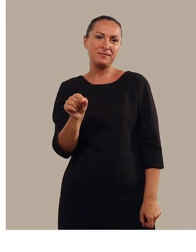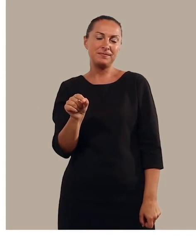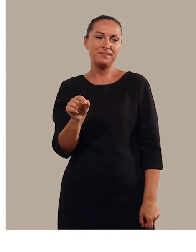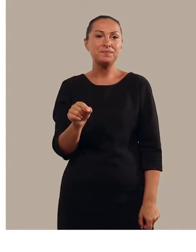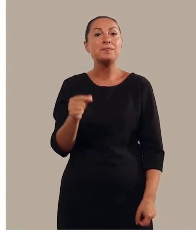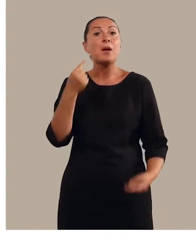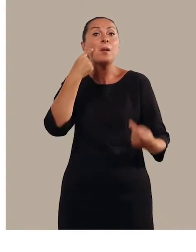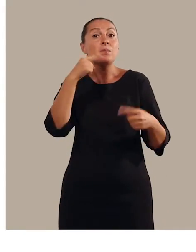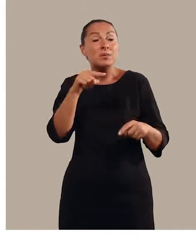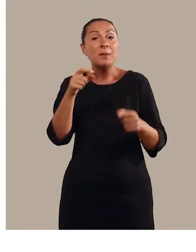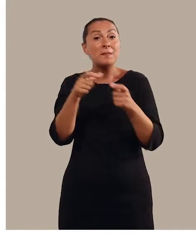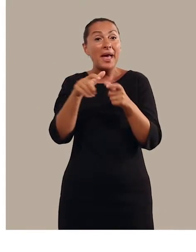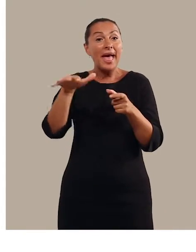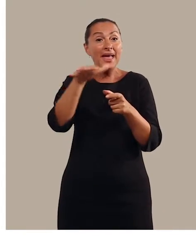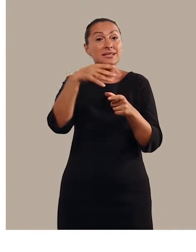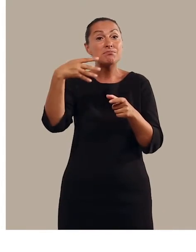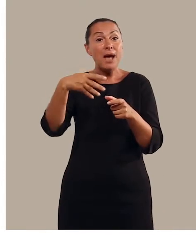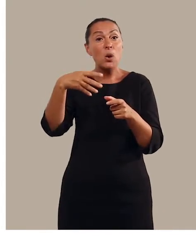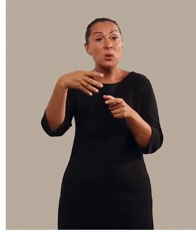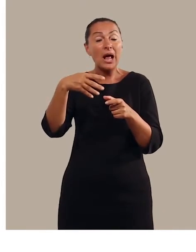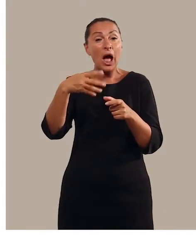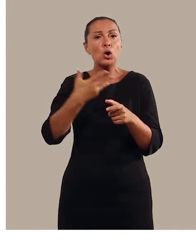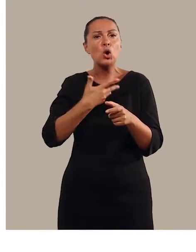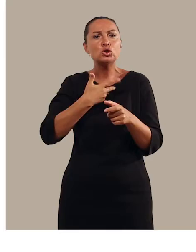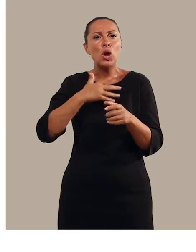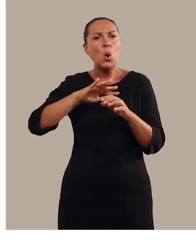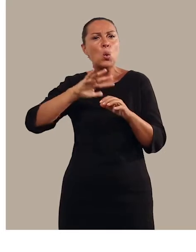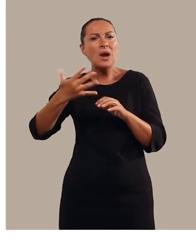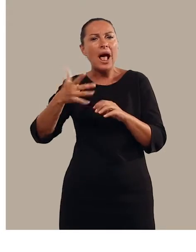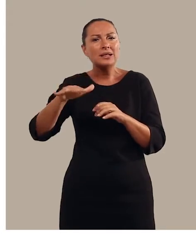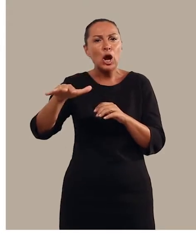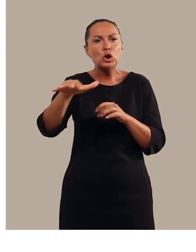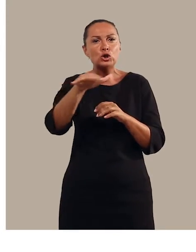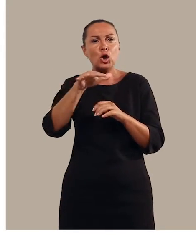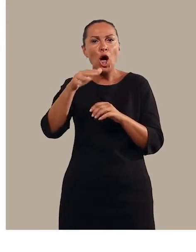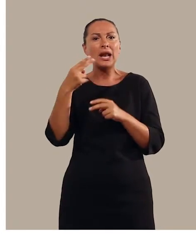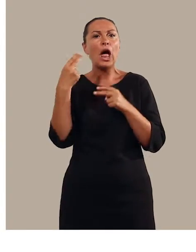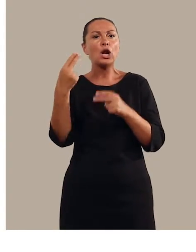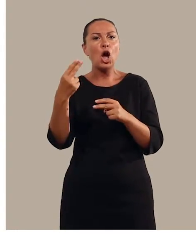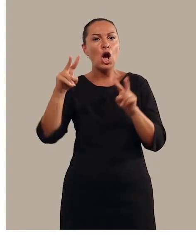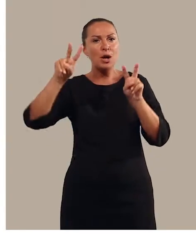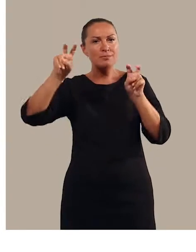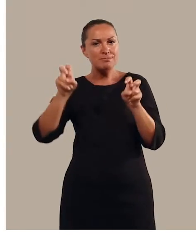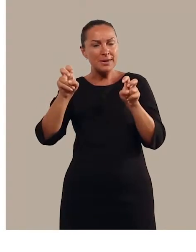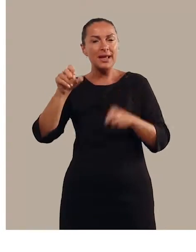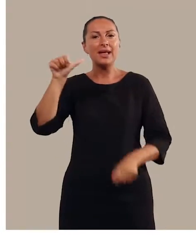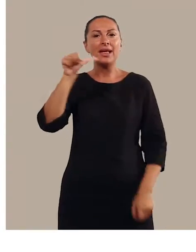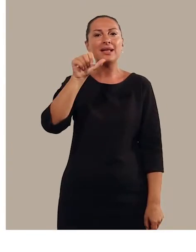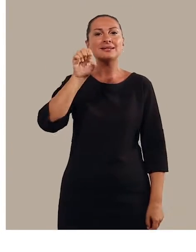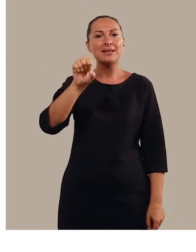Macurano si trova alla base della Serra di Alessano. In un'area caratterizzata dalla